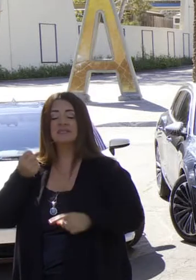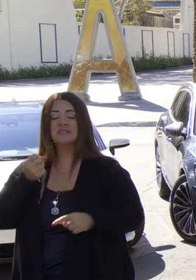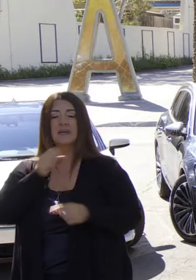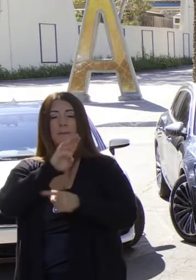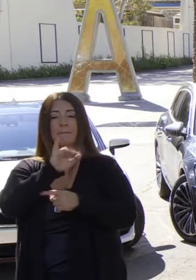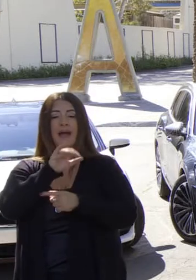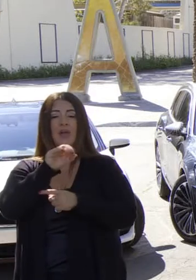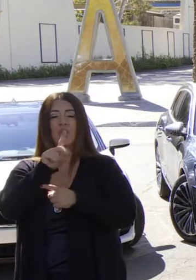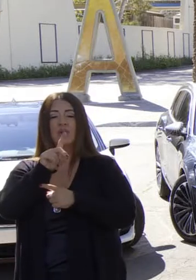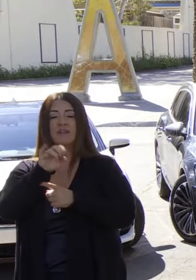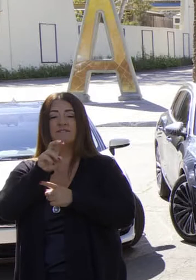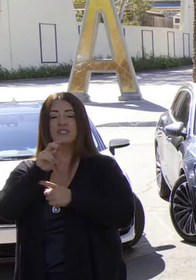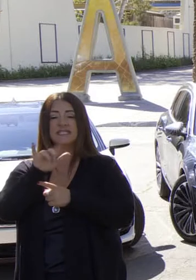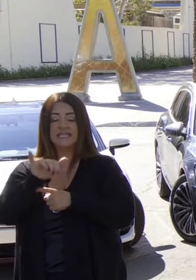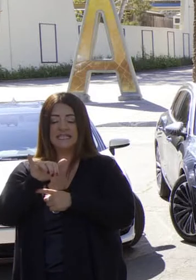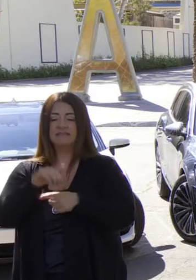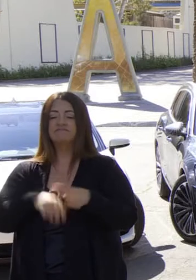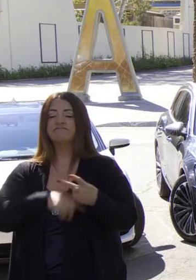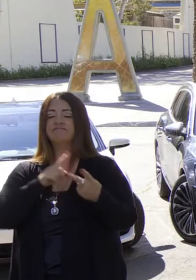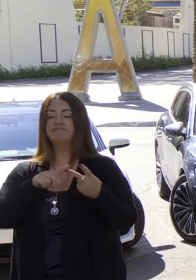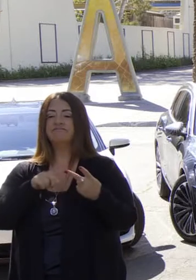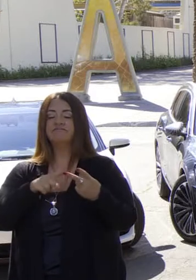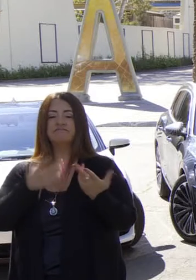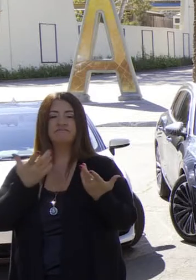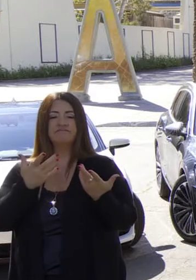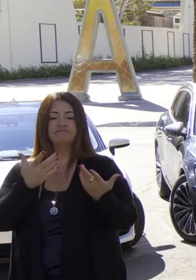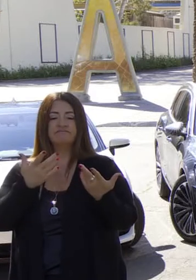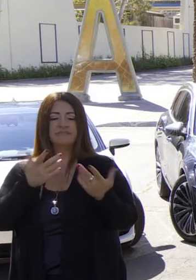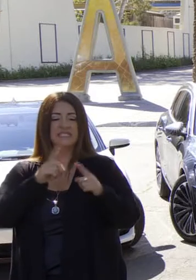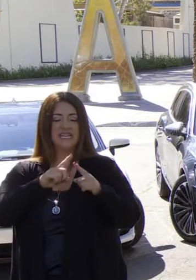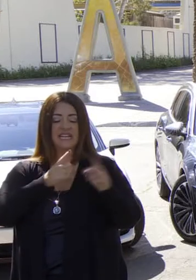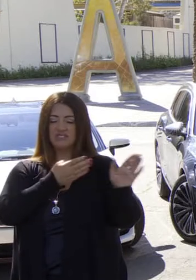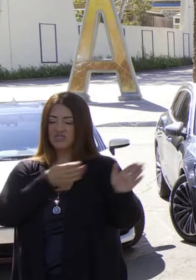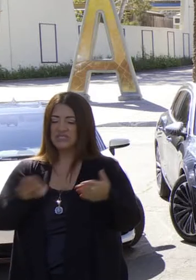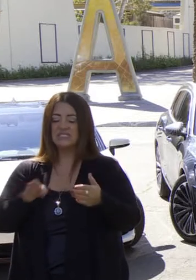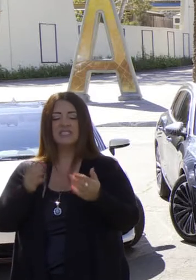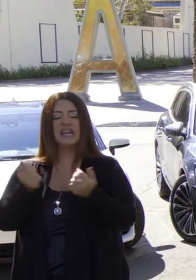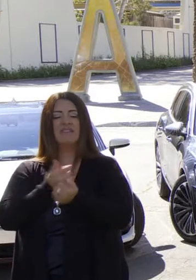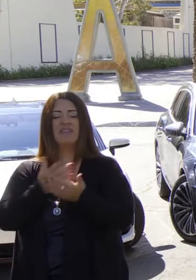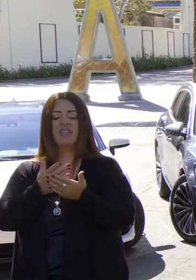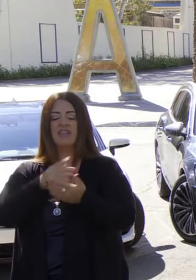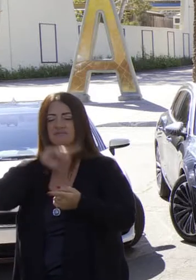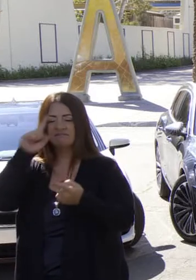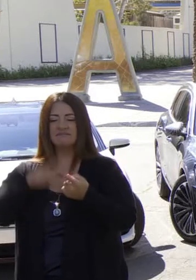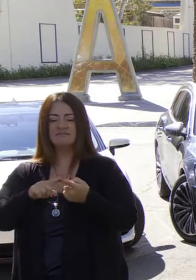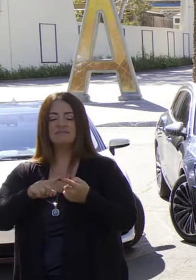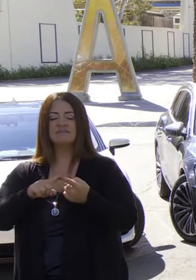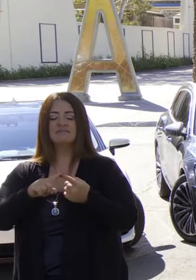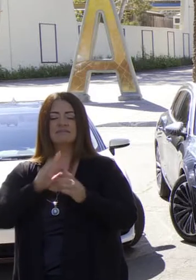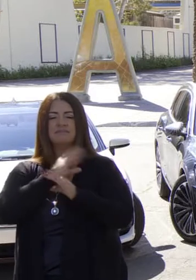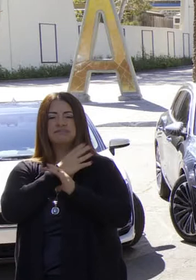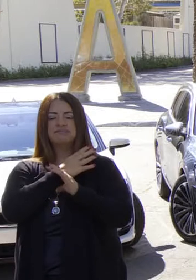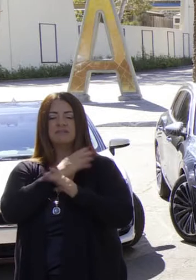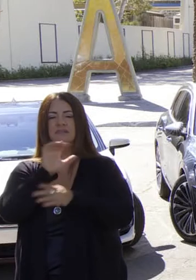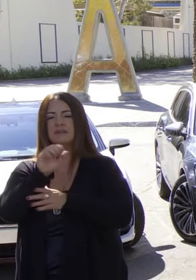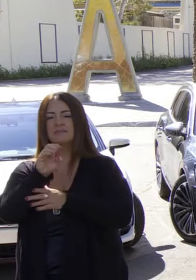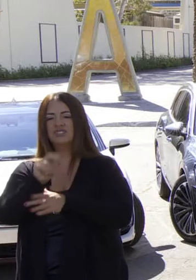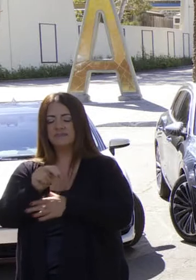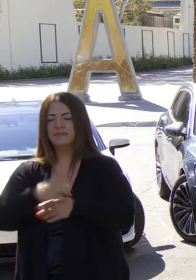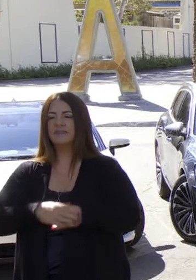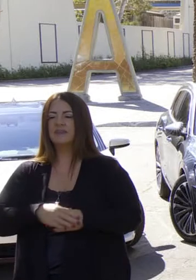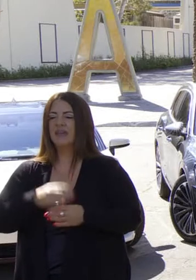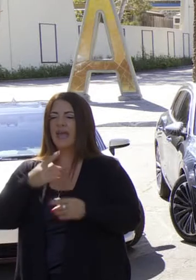biodiversidad, un área que a menudo es subestimada y considerando otras